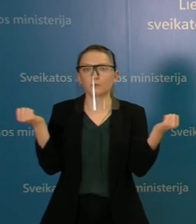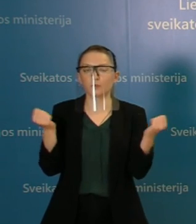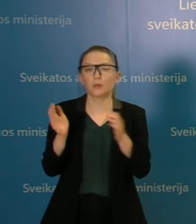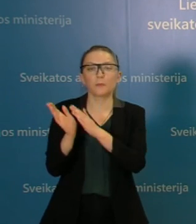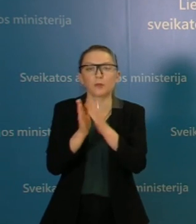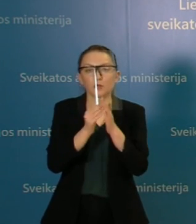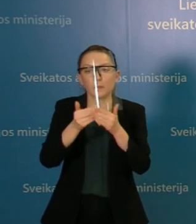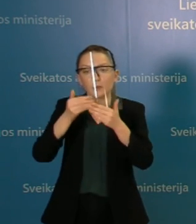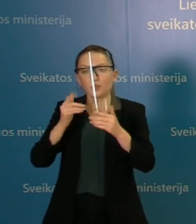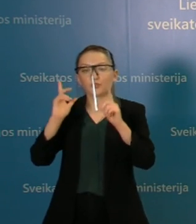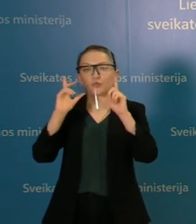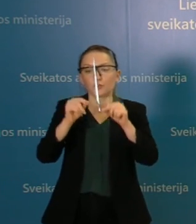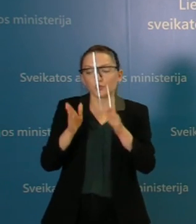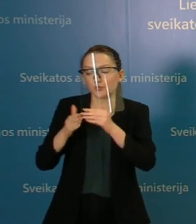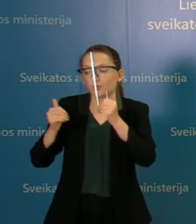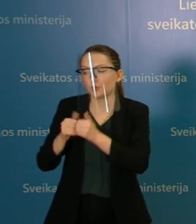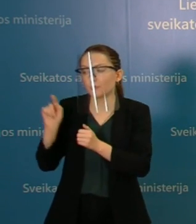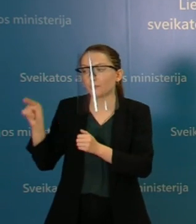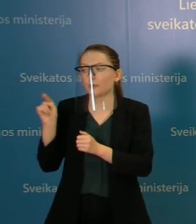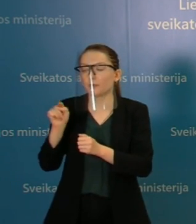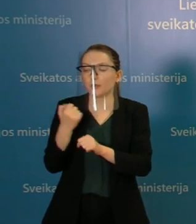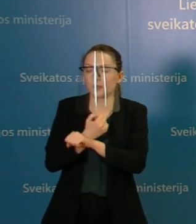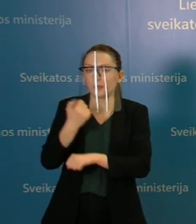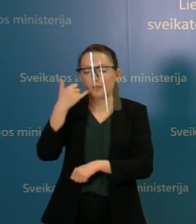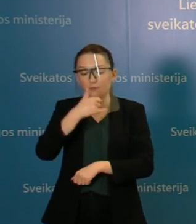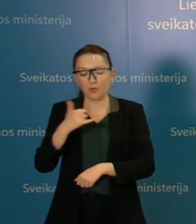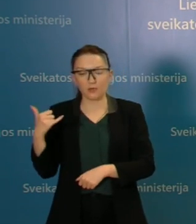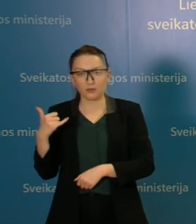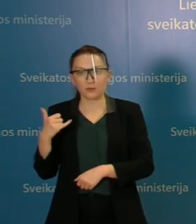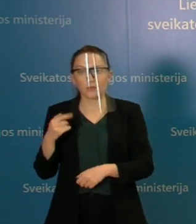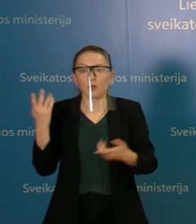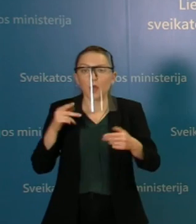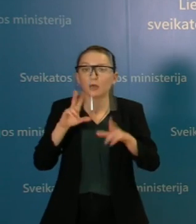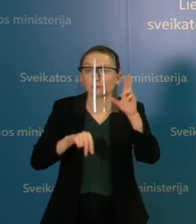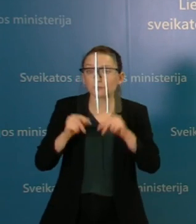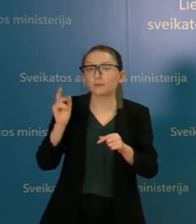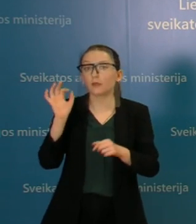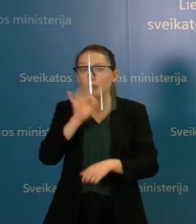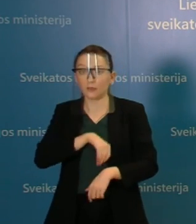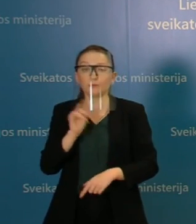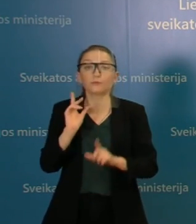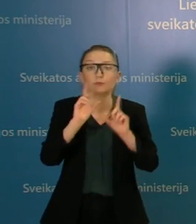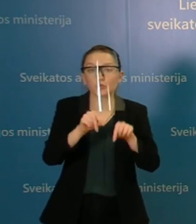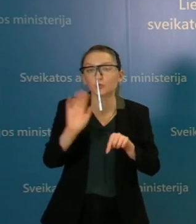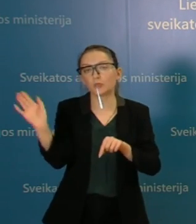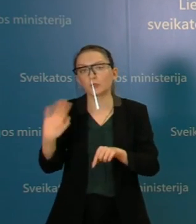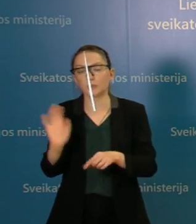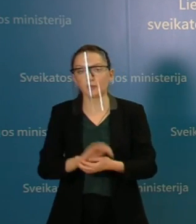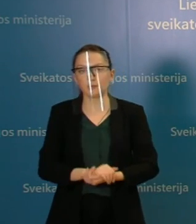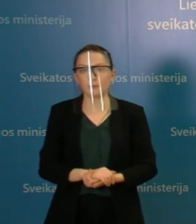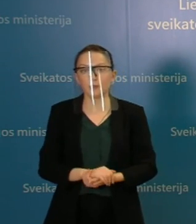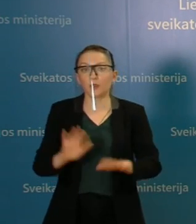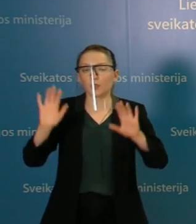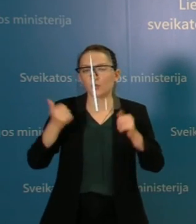vėlgi priešvykstant kiekvieną išėjimą, kiekvienam asmeniu įvertinti kelionės riziką, ten buvimo riziką ir jeigu